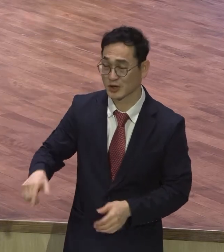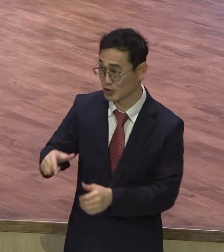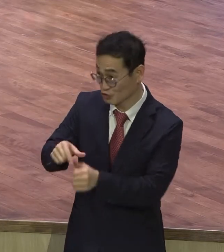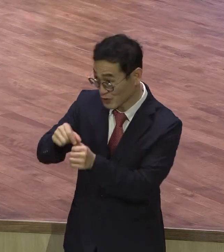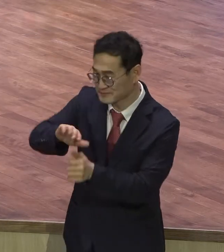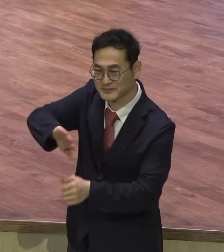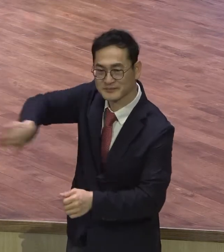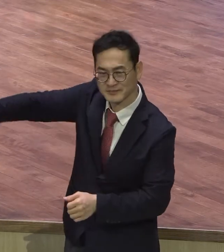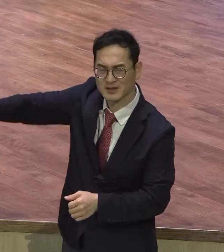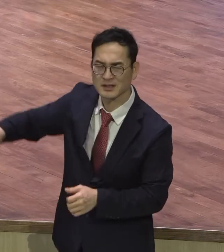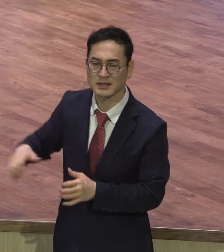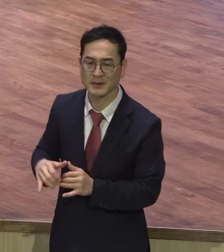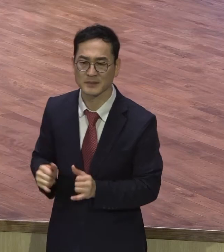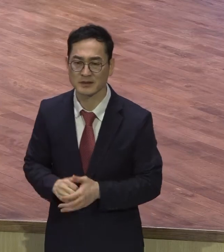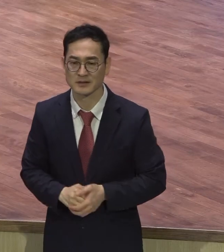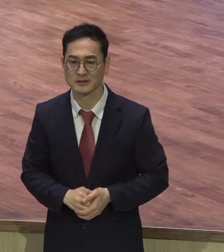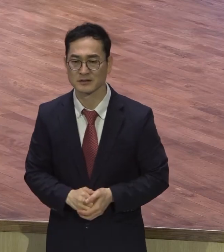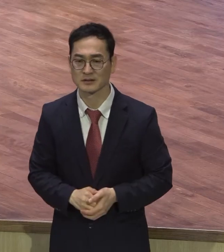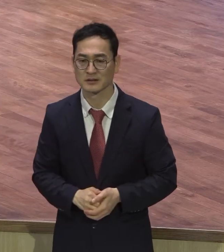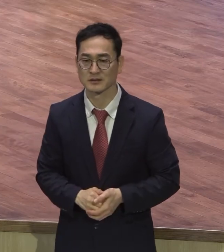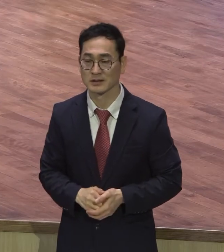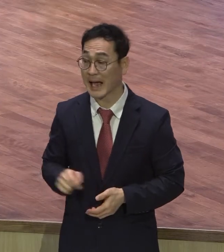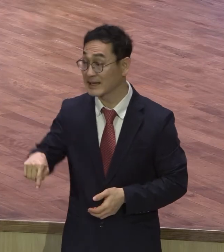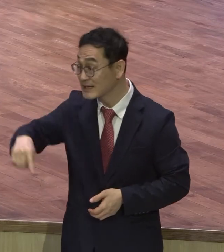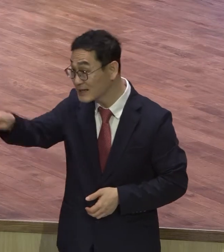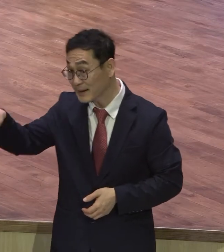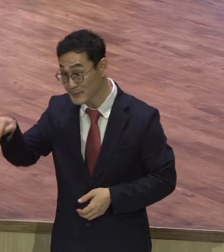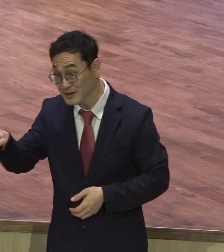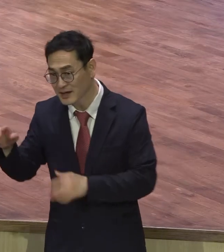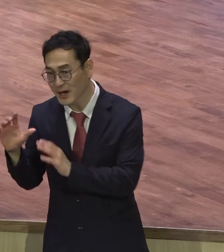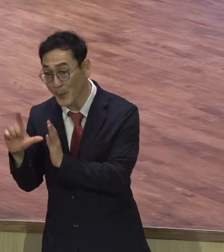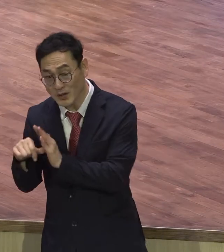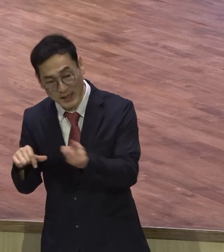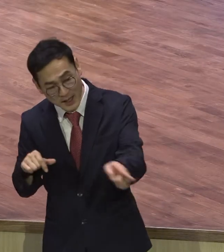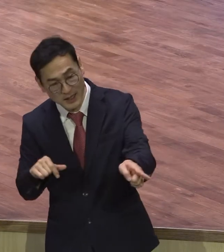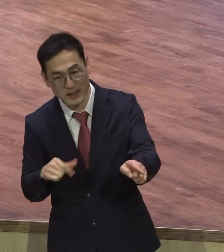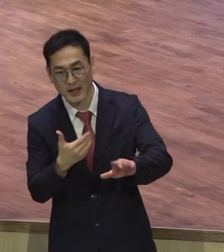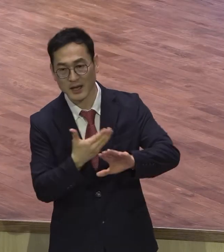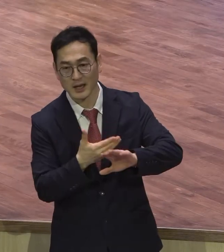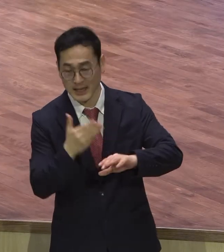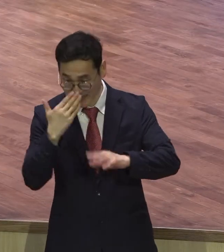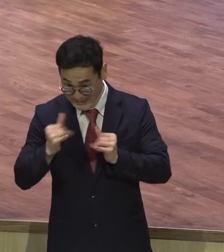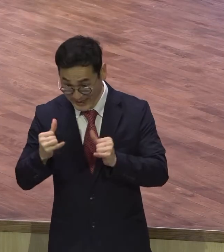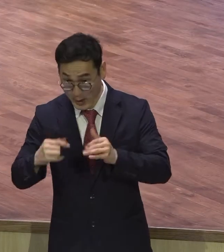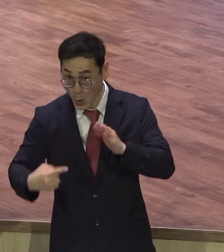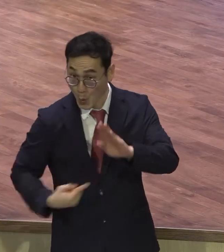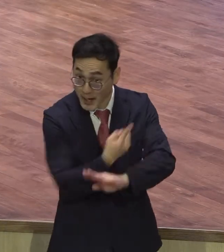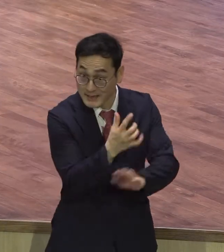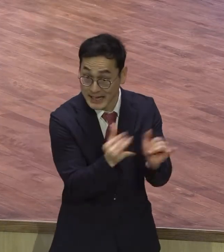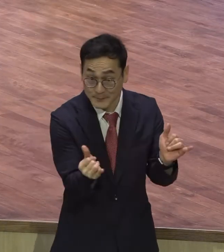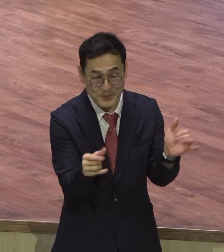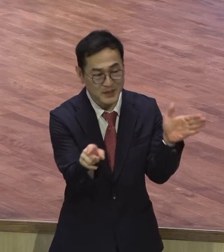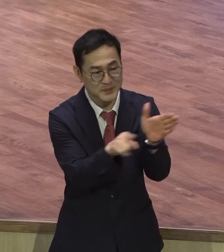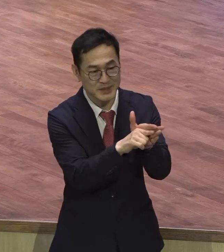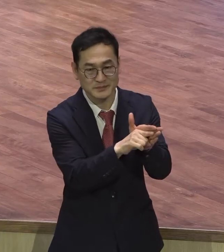이만한 믿음을 내가 못 봤다. 그 정도로 말씀하실 정도로 믿음이 좋았어요.